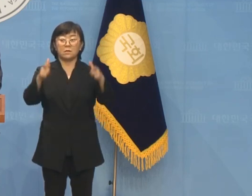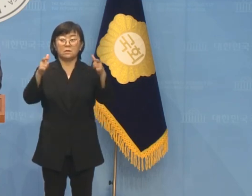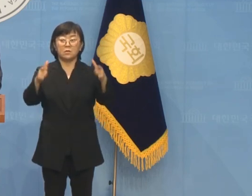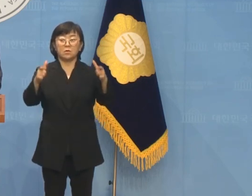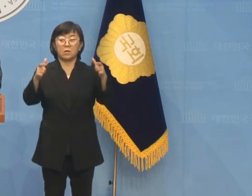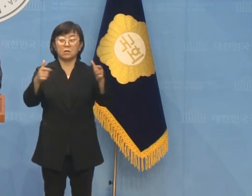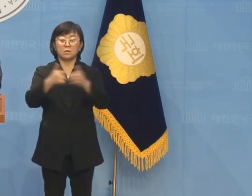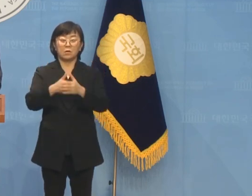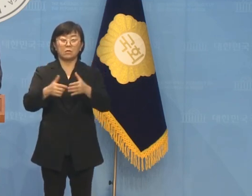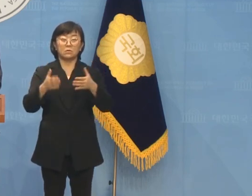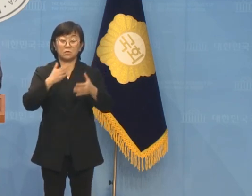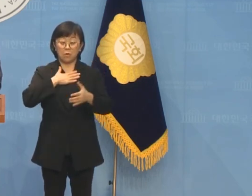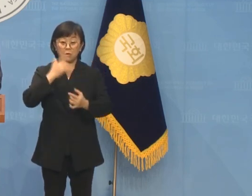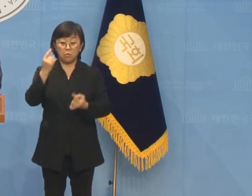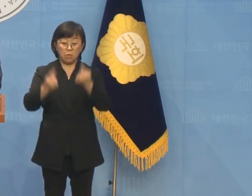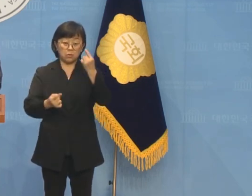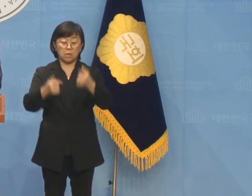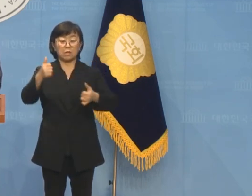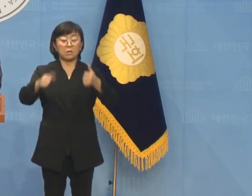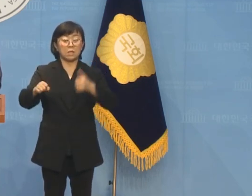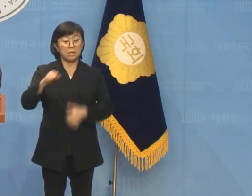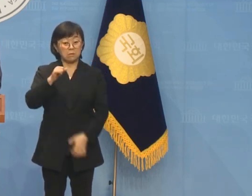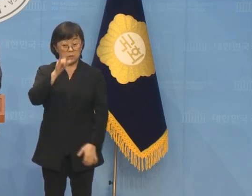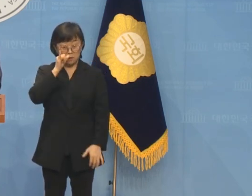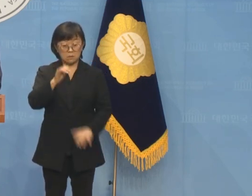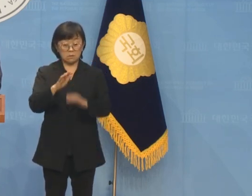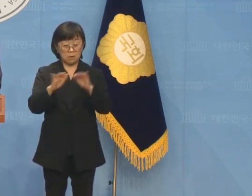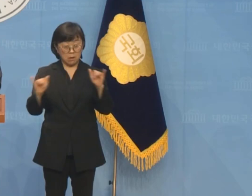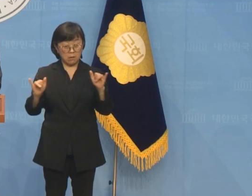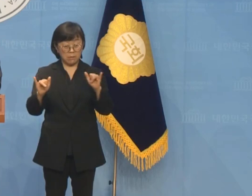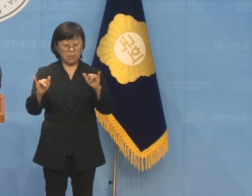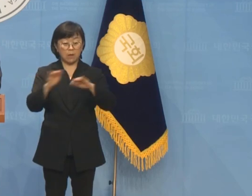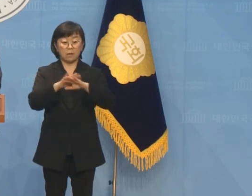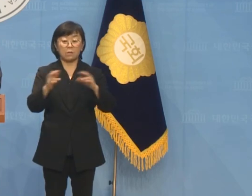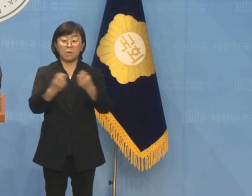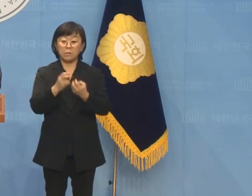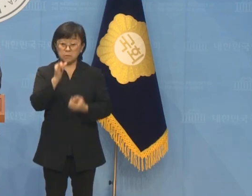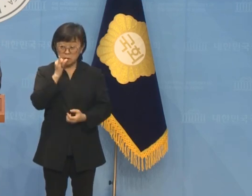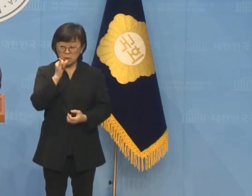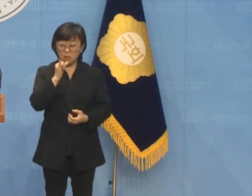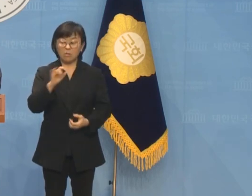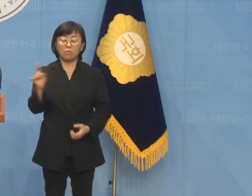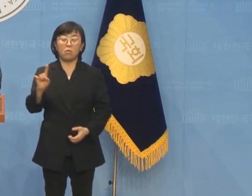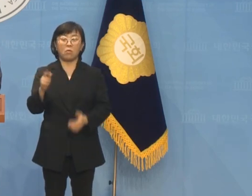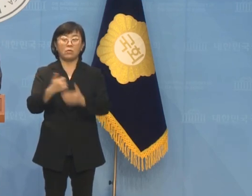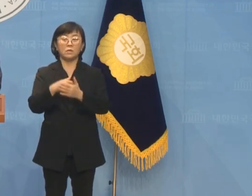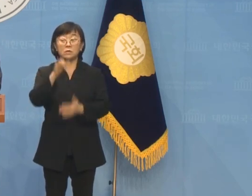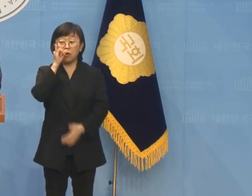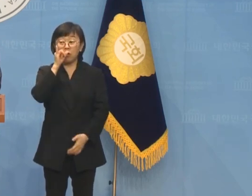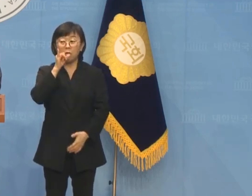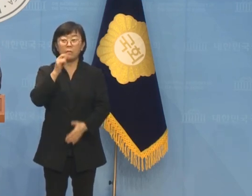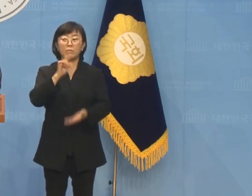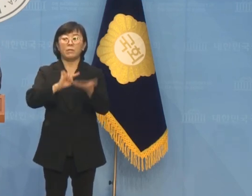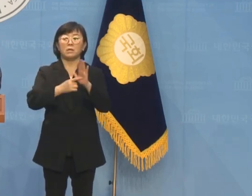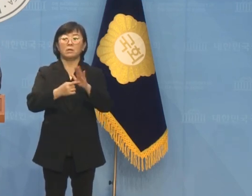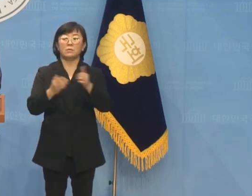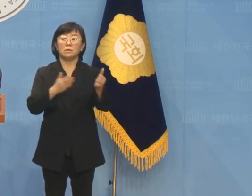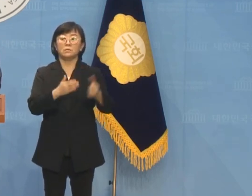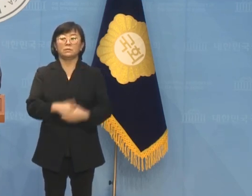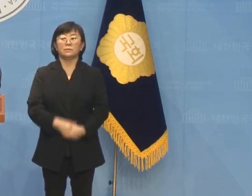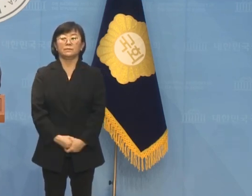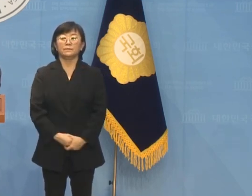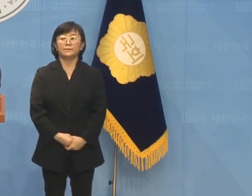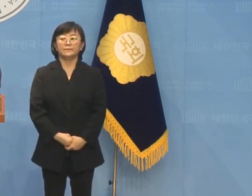김성태보다 경쟁력 있는 대안이 있습니까? 만약 있다면 밝혀주시기 바랍니다.